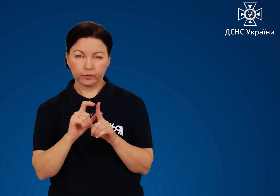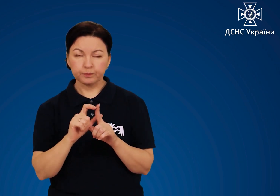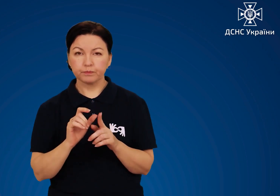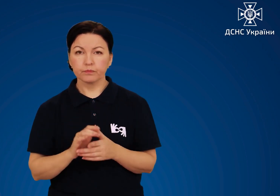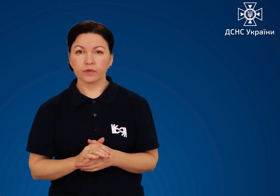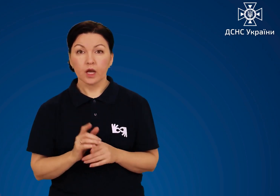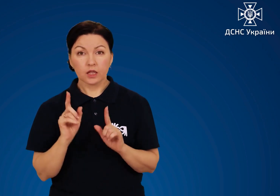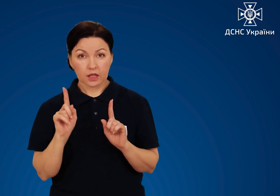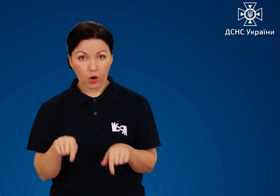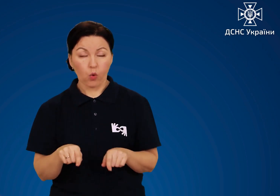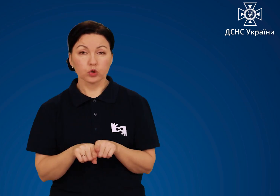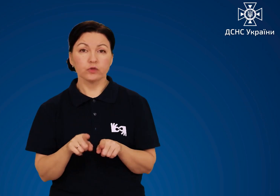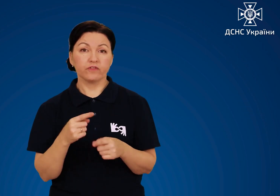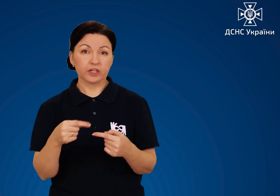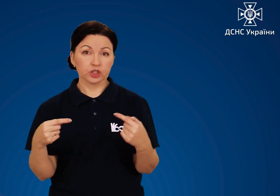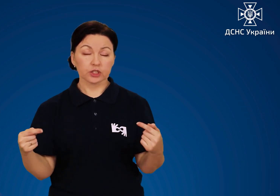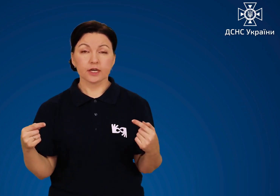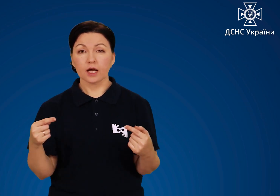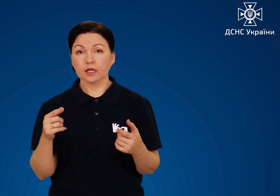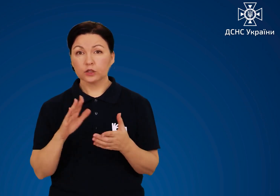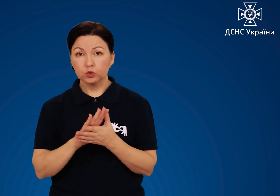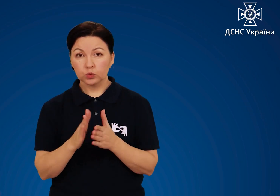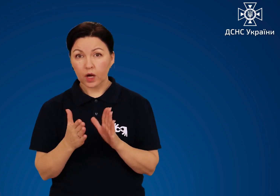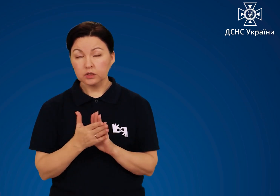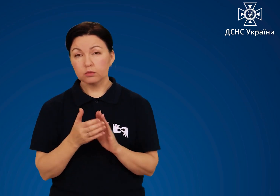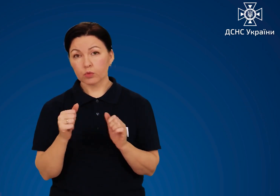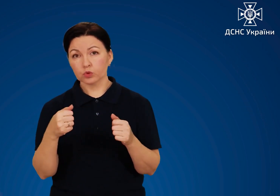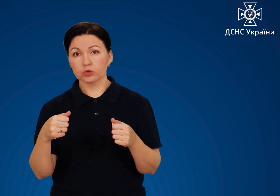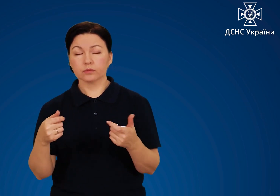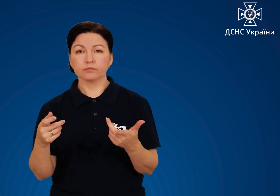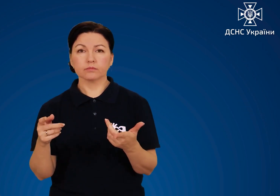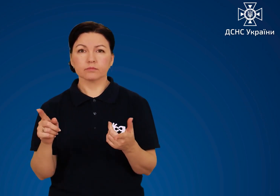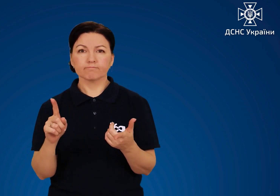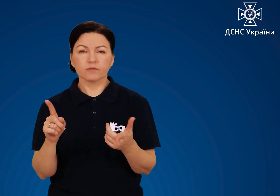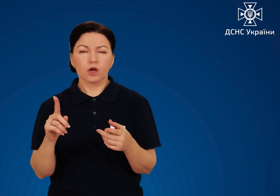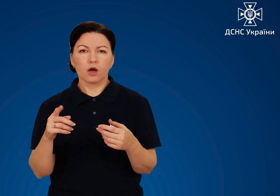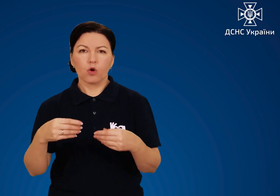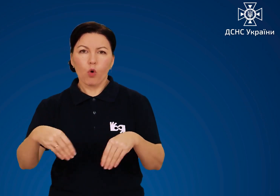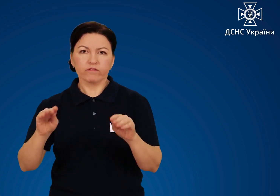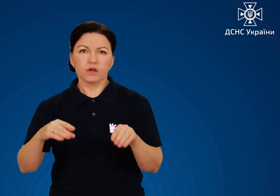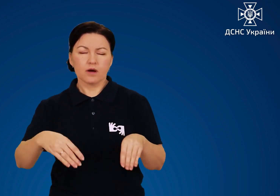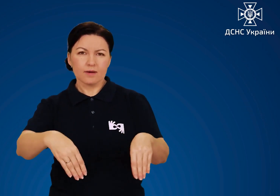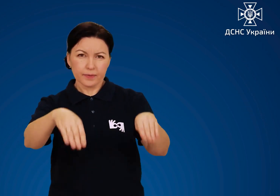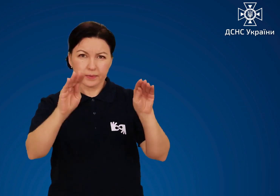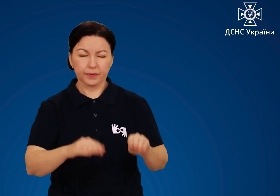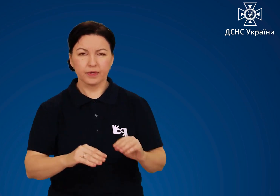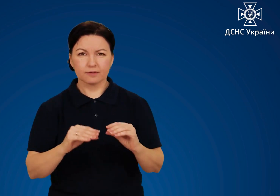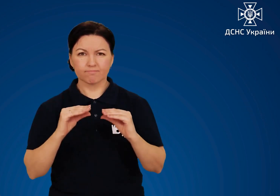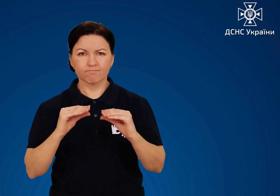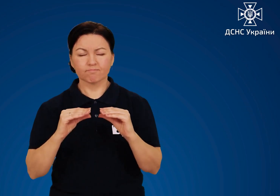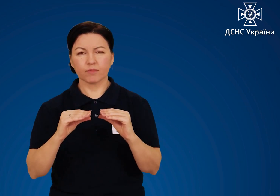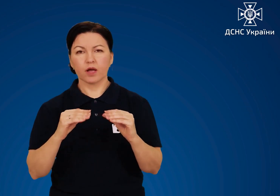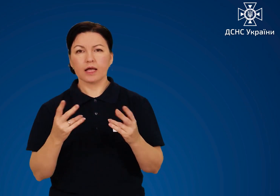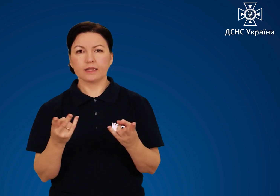Також у інших ситуаціях можливе використання кошми або щільної ковдри,